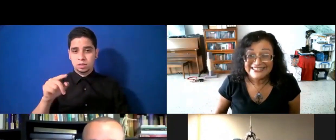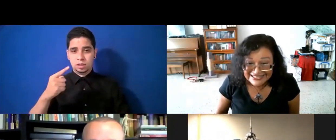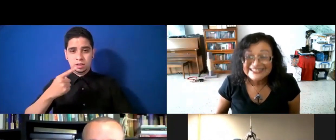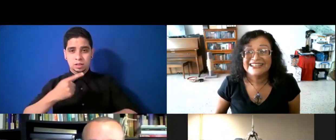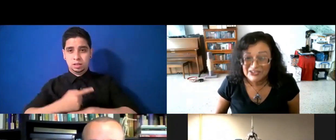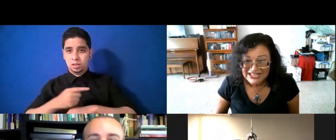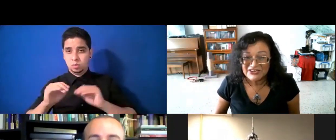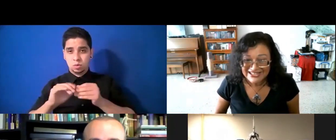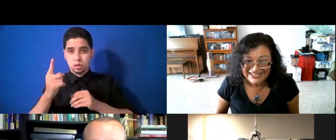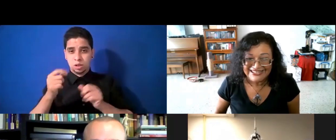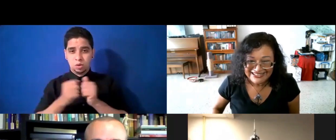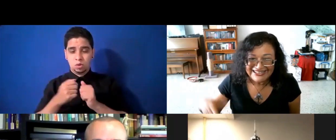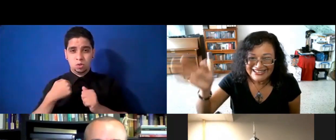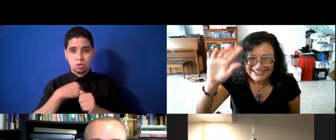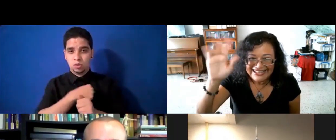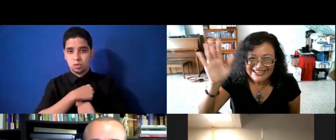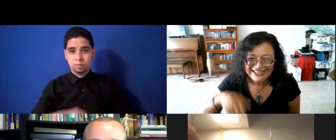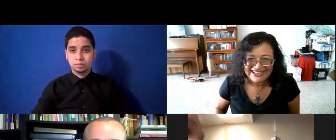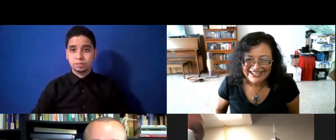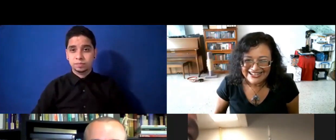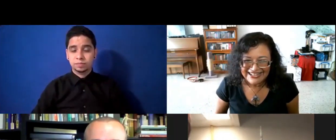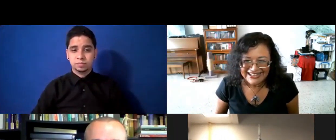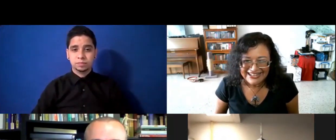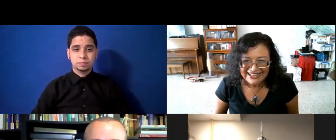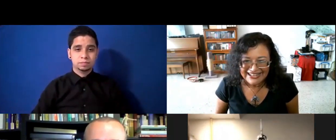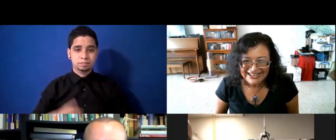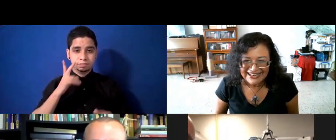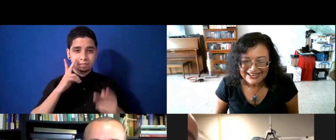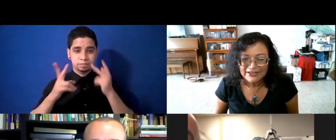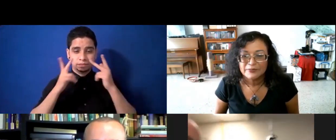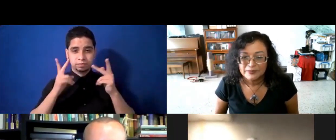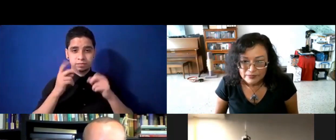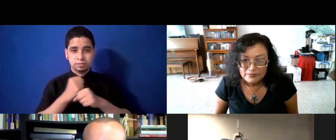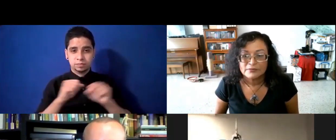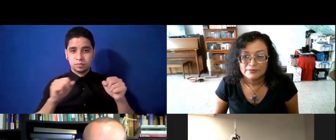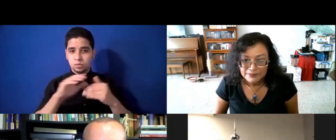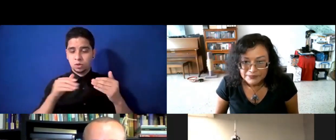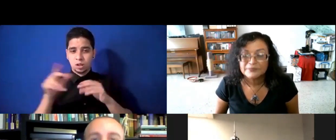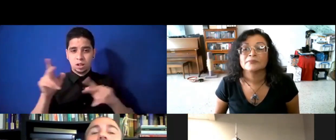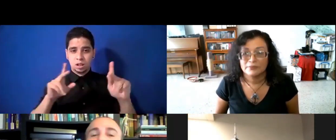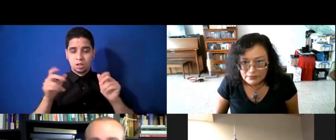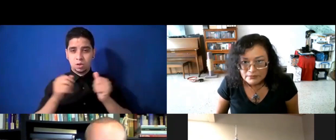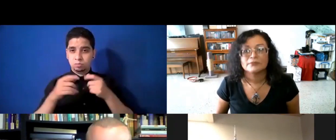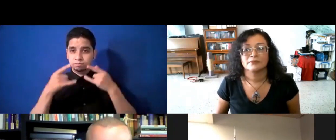nosotros, lo sé, sé, así que, como ven, mira, seguridad, todos los muchachos con sus mascarillas puestos,